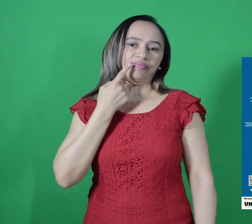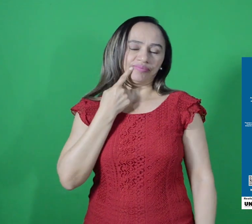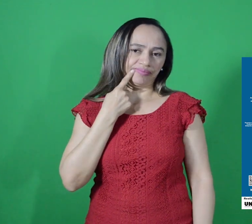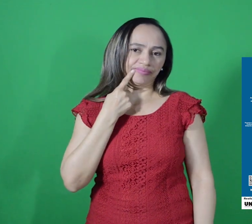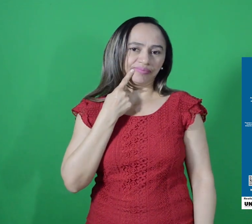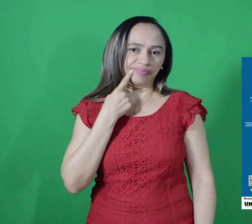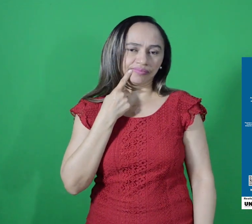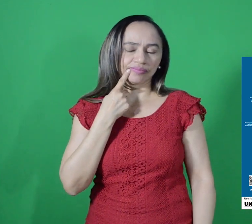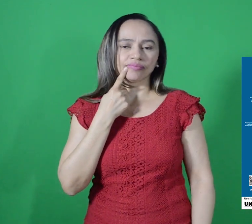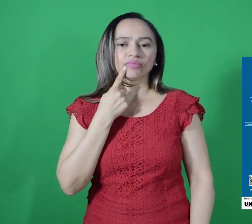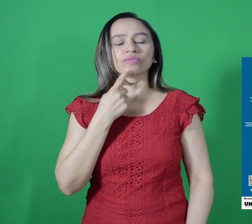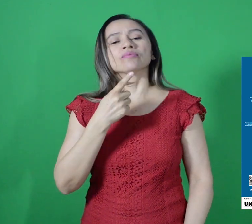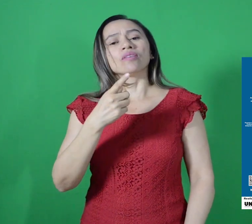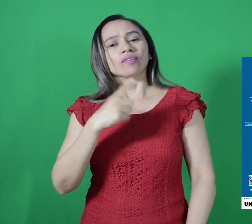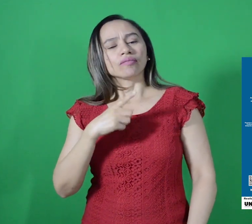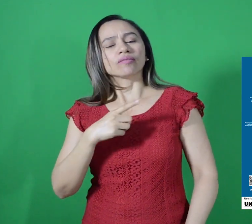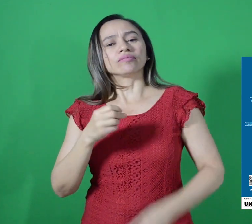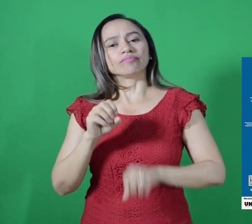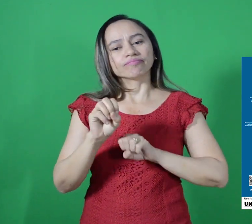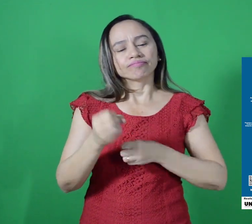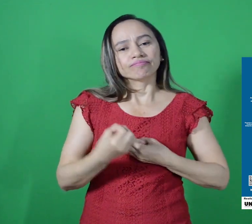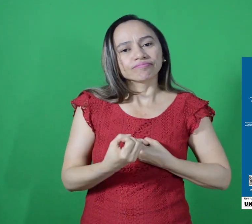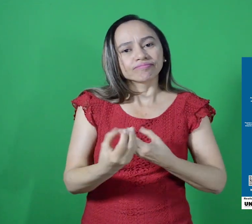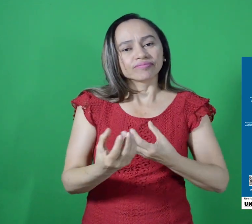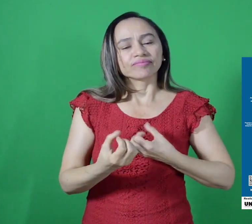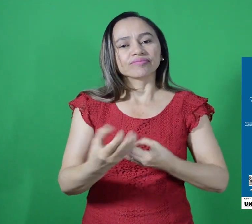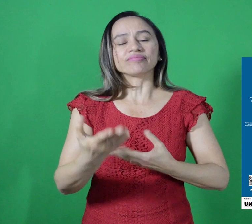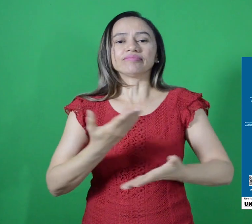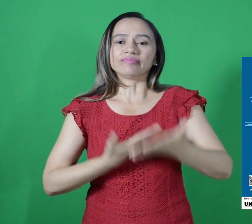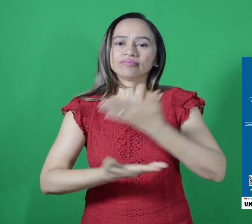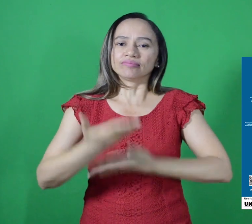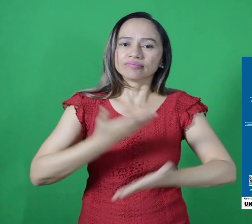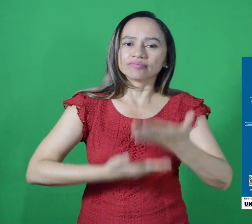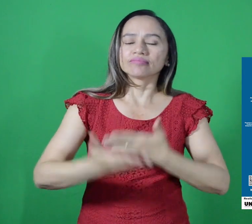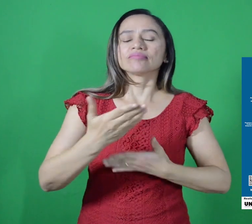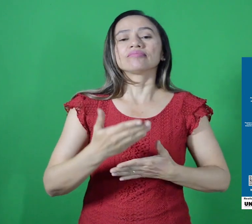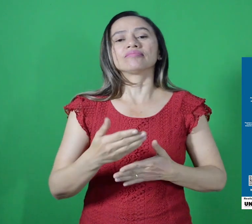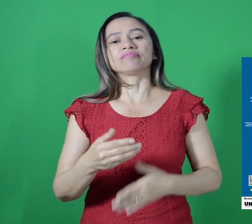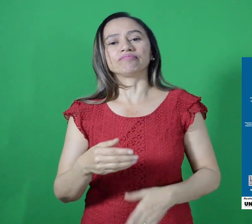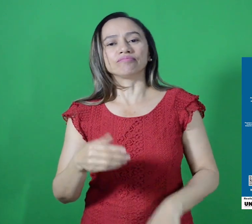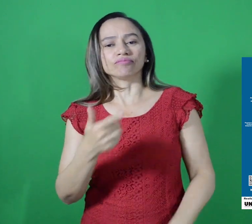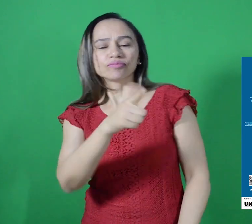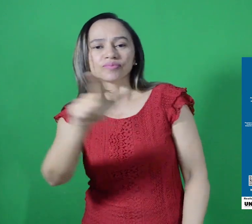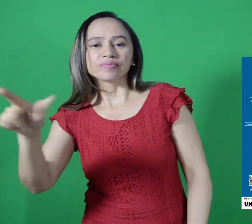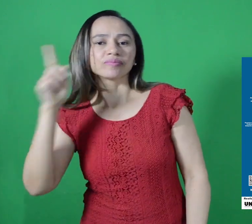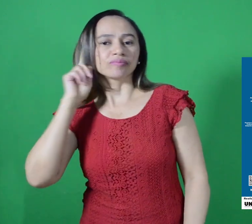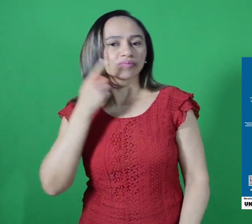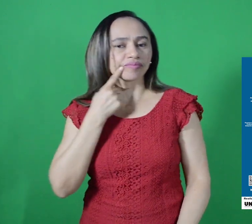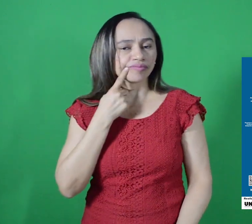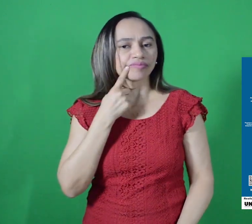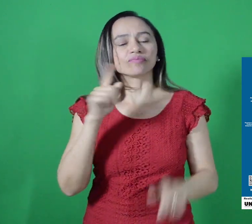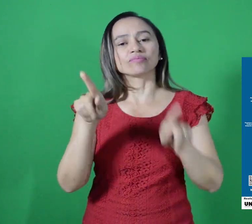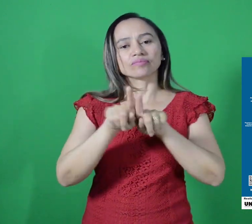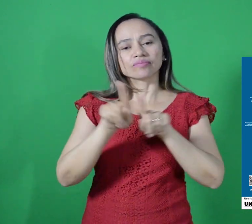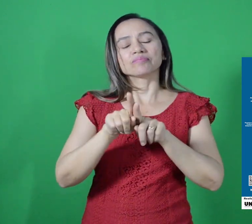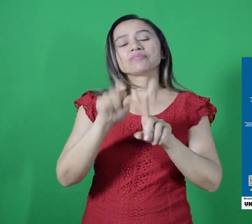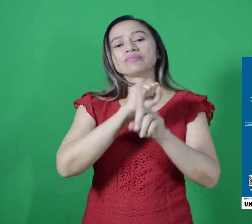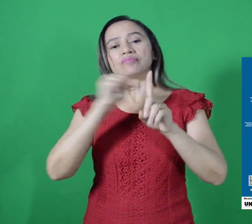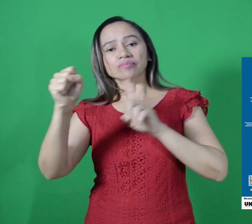sua maioria, pesquisadores surdos, falando para os seus pares e para a sociedade de maneira